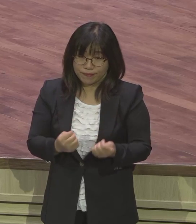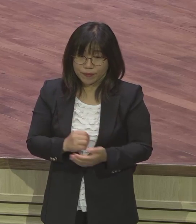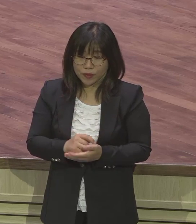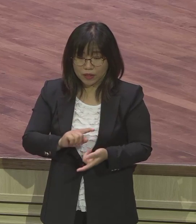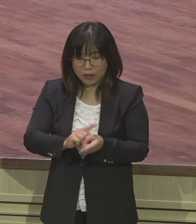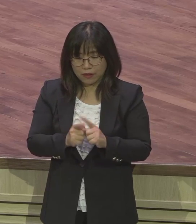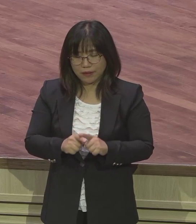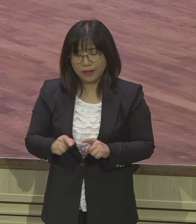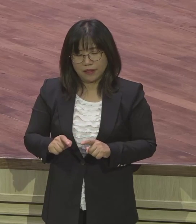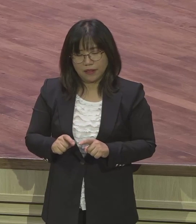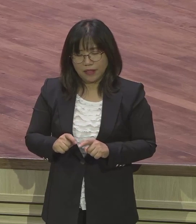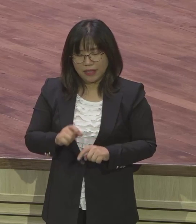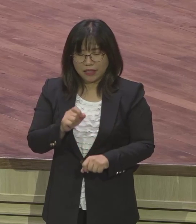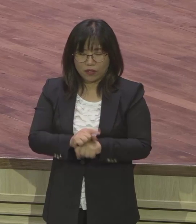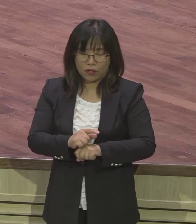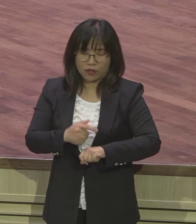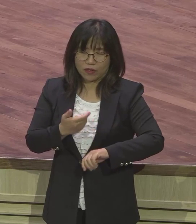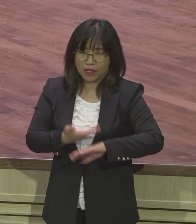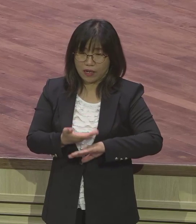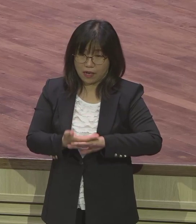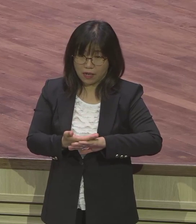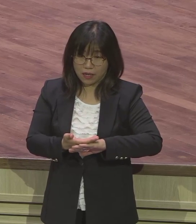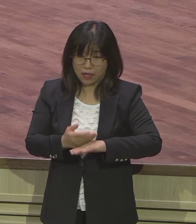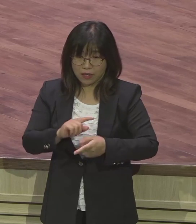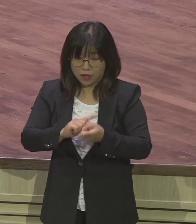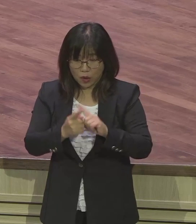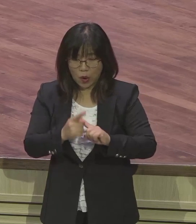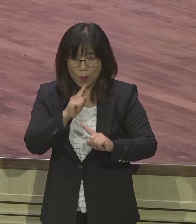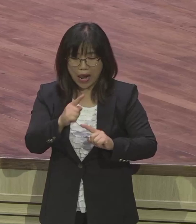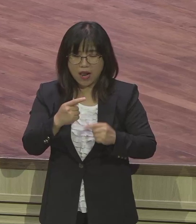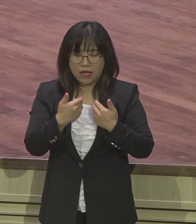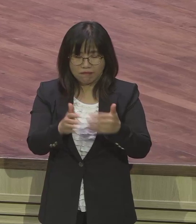맞고 성격이 안 맞고 표현이 안 맞고 상처를 주고받을 수 있어요